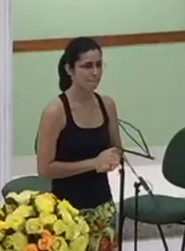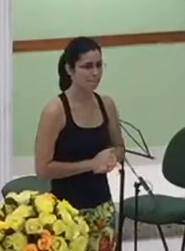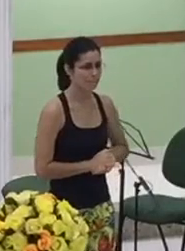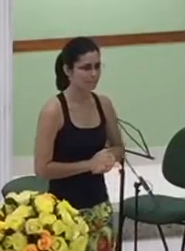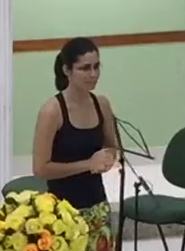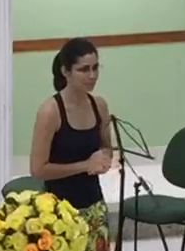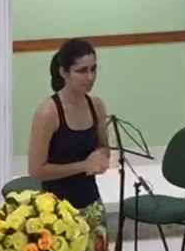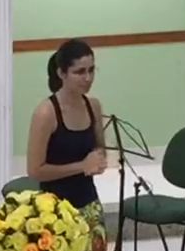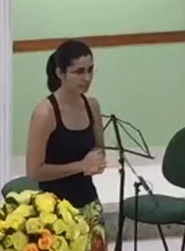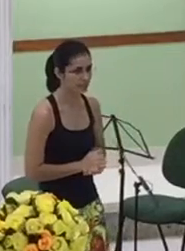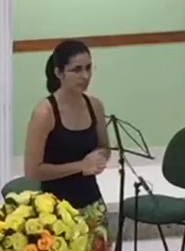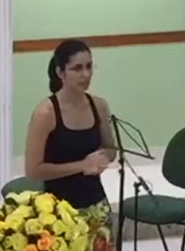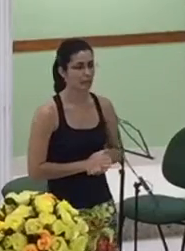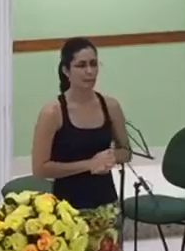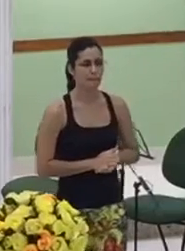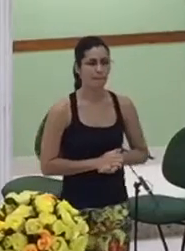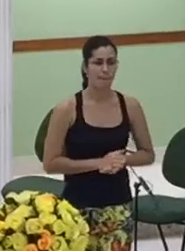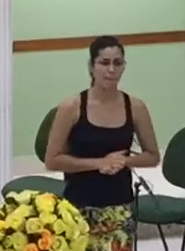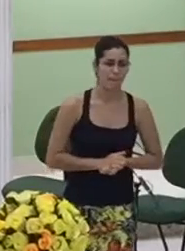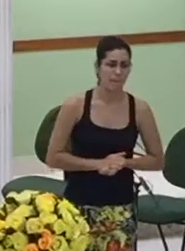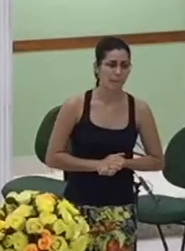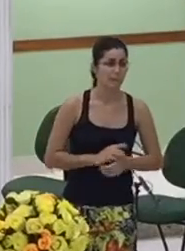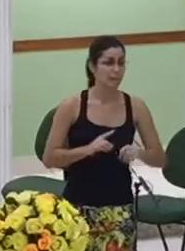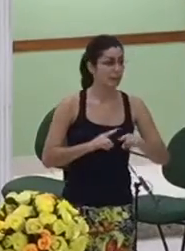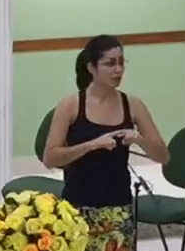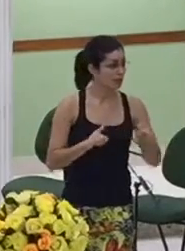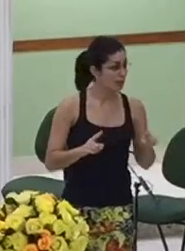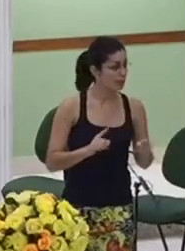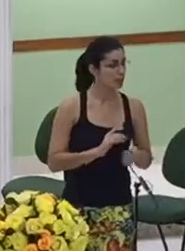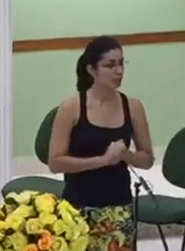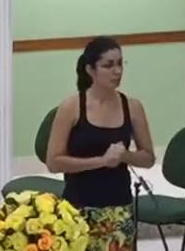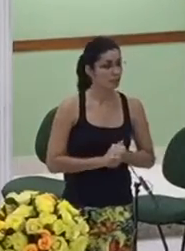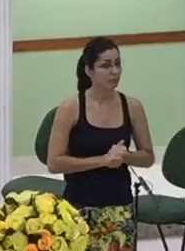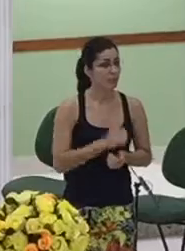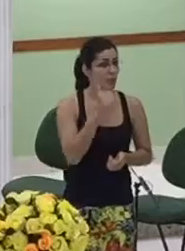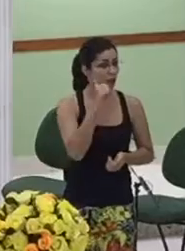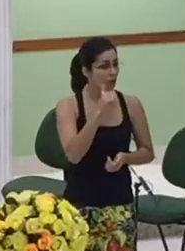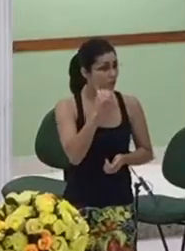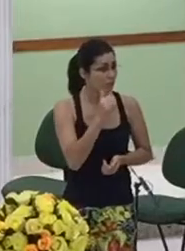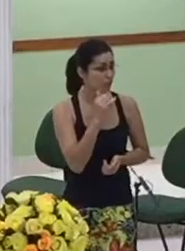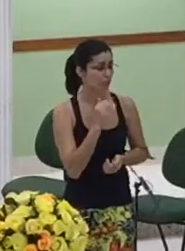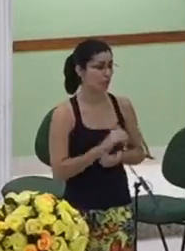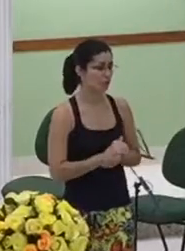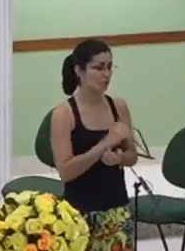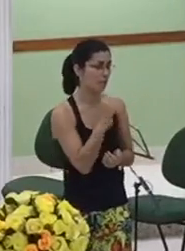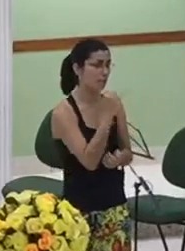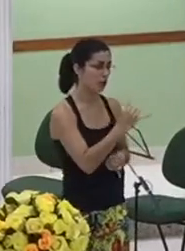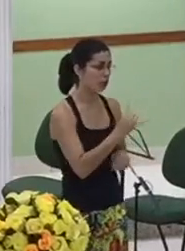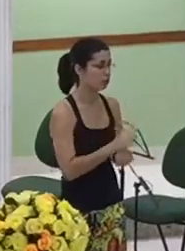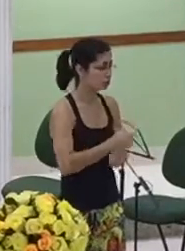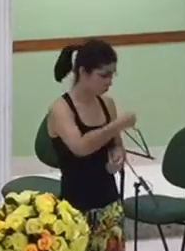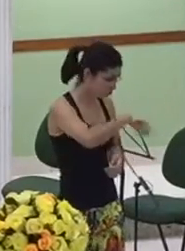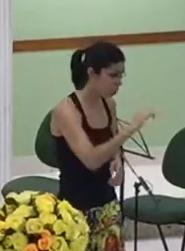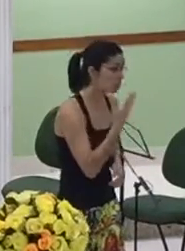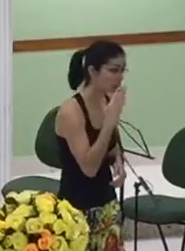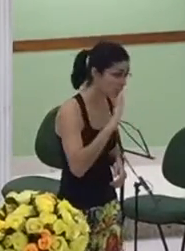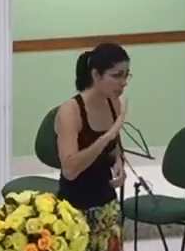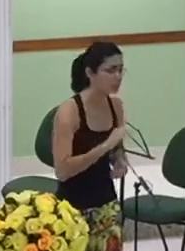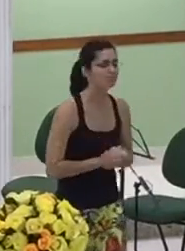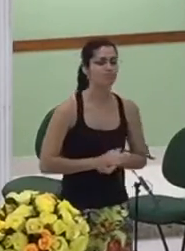se alguém fizer sobre ele as mãos e ela disse segundo a palavra de vocês assim seja então os expediu